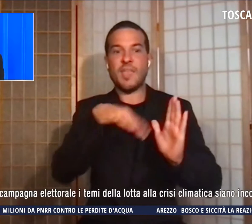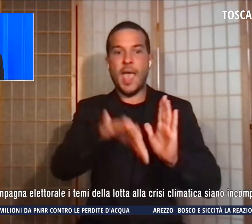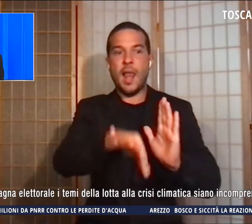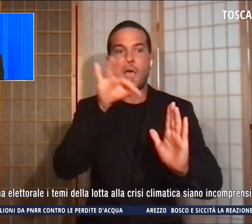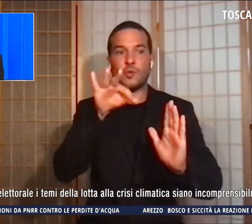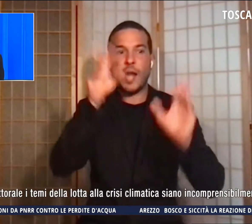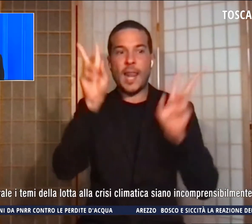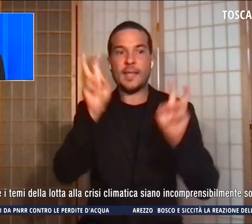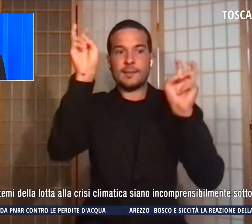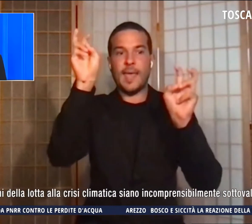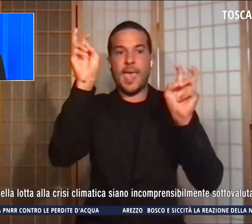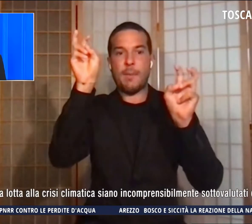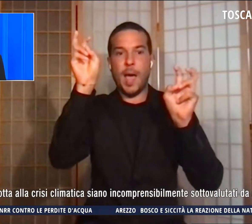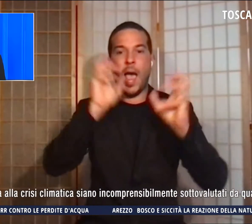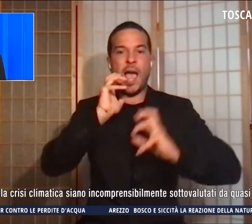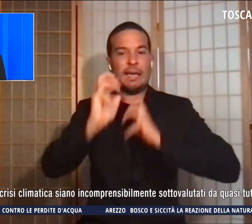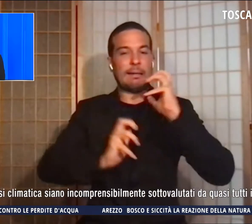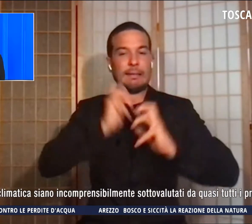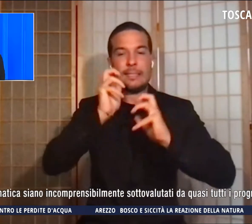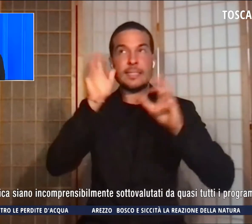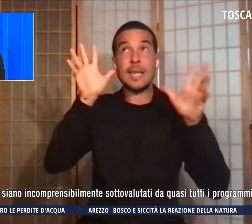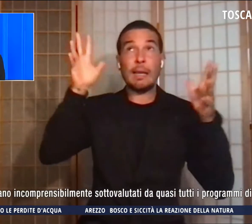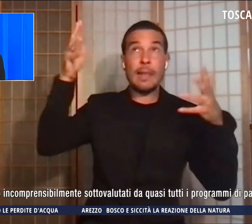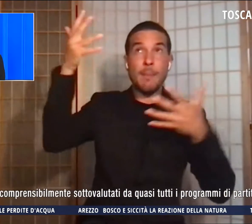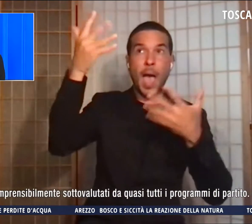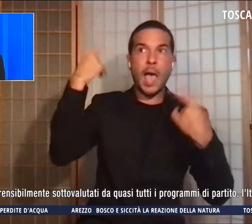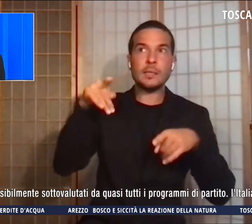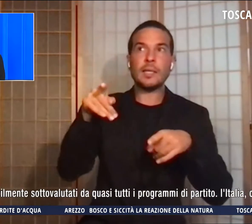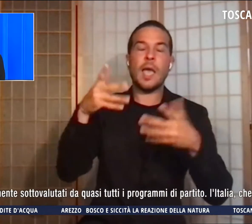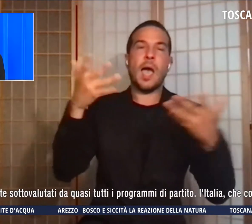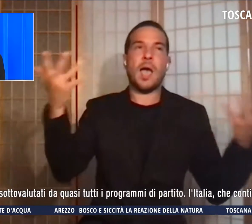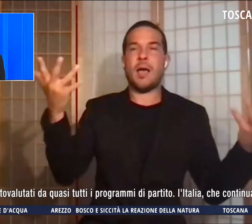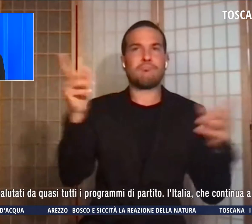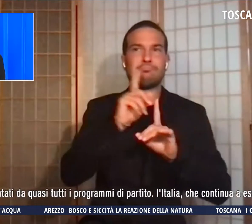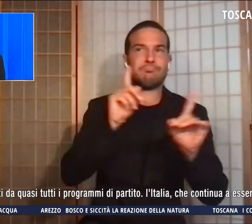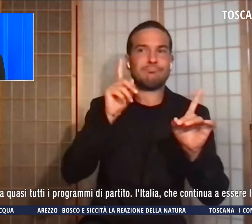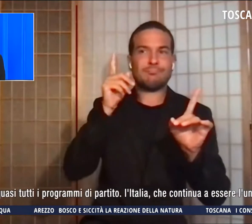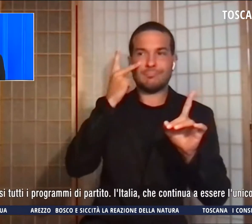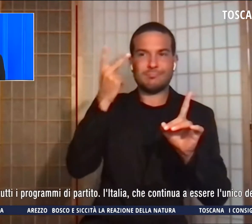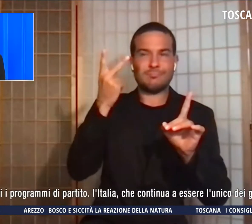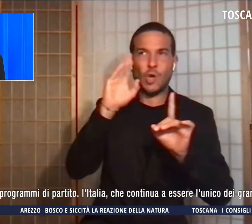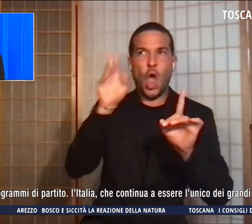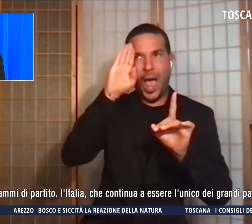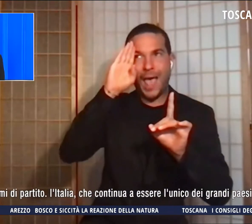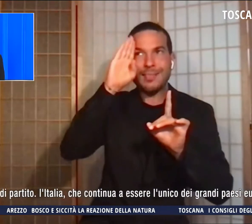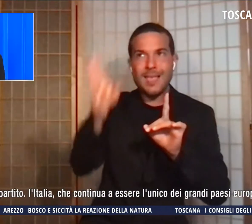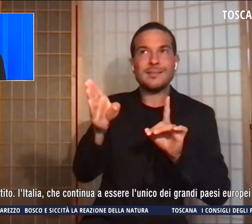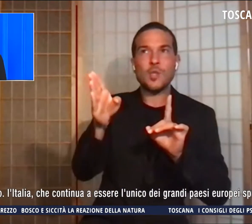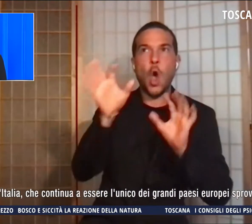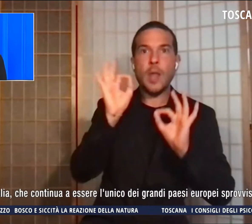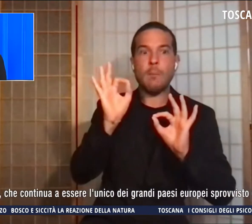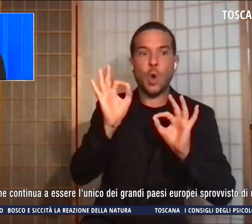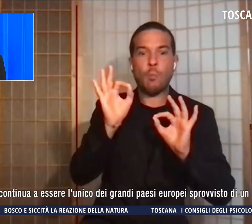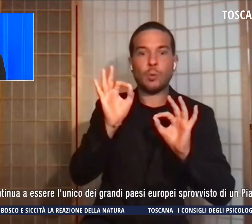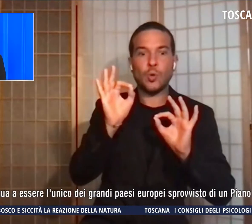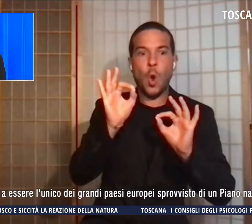siano incomprensibilmente sottovalutati da quasi tutti i programmi di partito. L'Italia, che continua ad essere